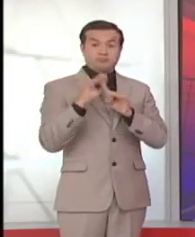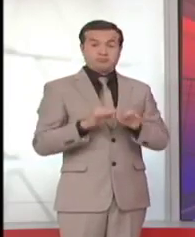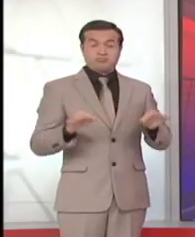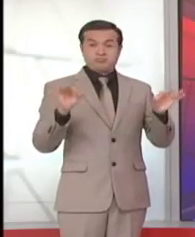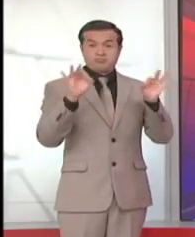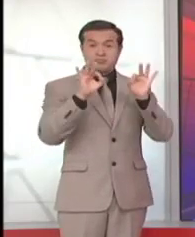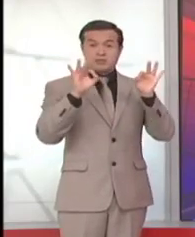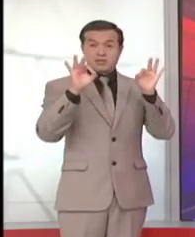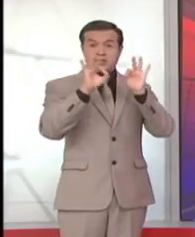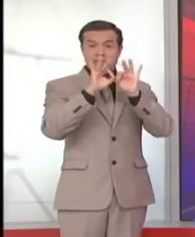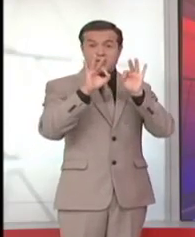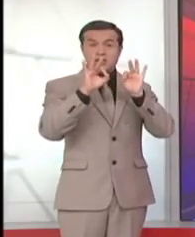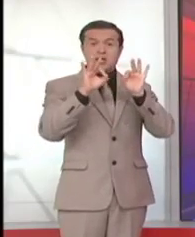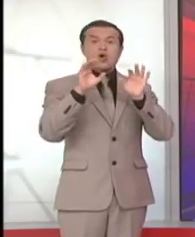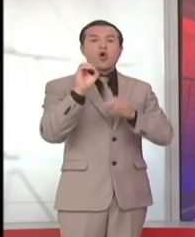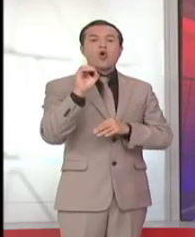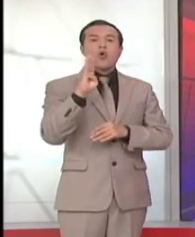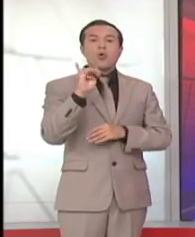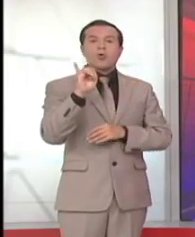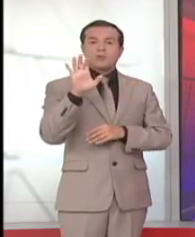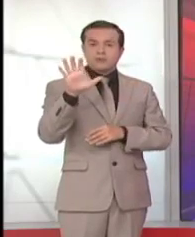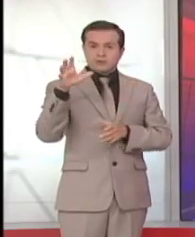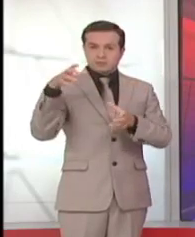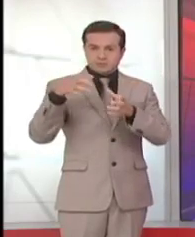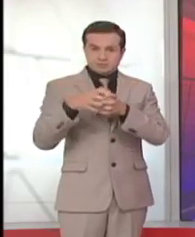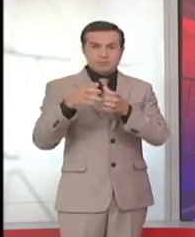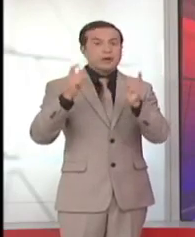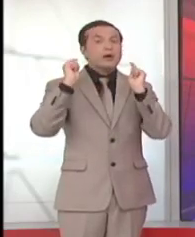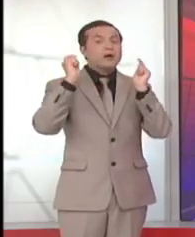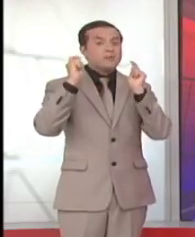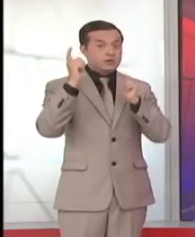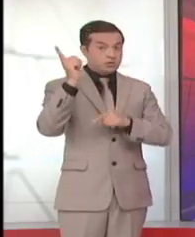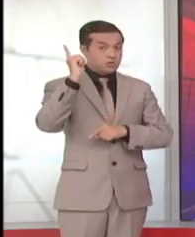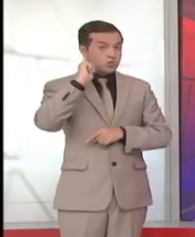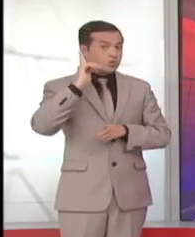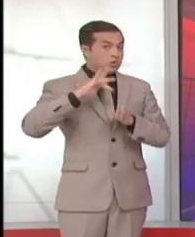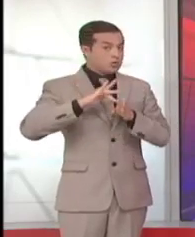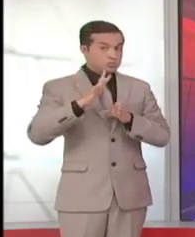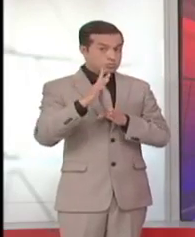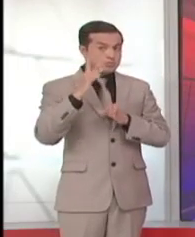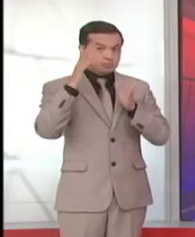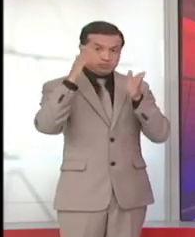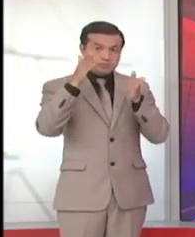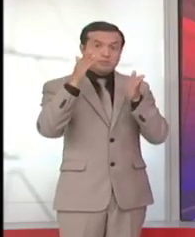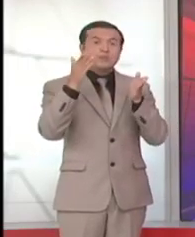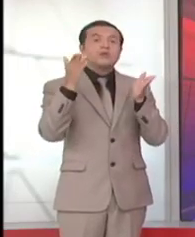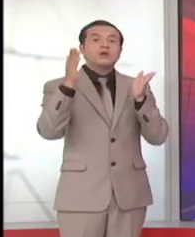Audiológico OBI Oír Bien con su campaña Escucha Sin Riesgo. Los exámenes son gratuitos.